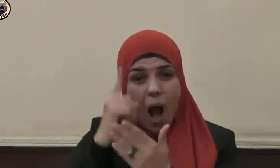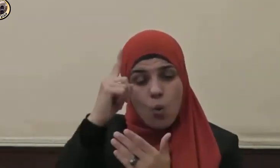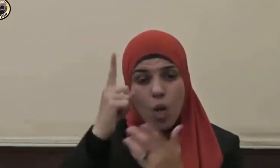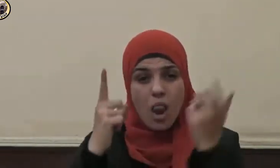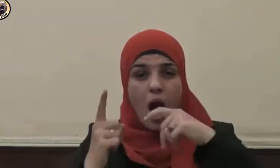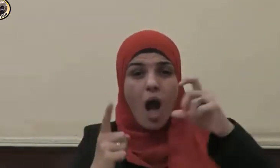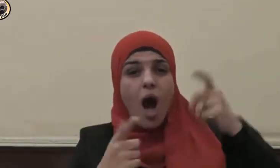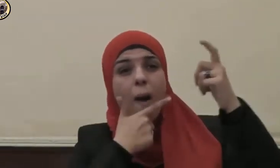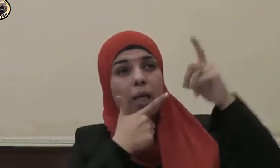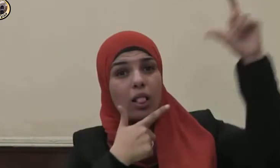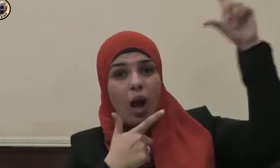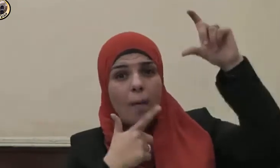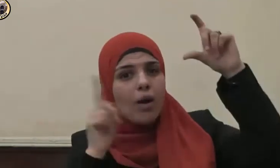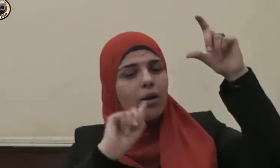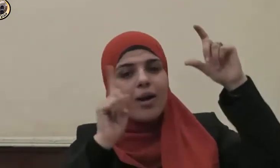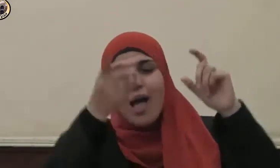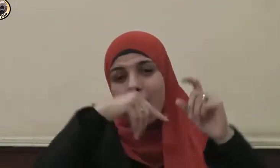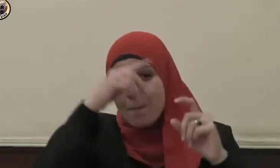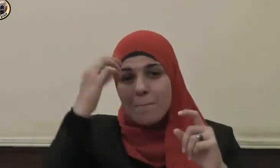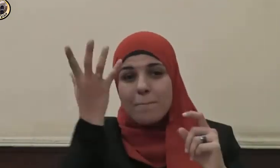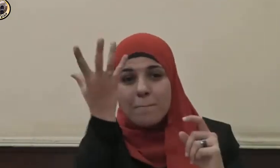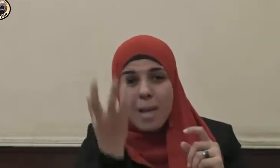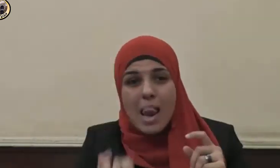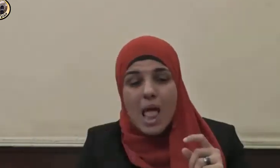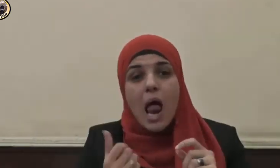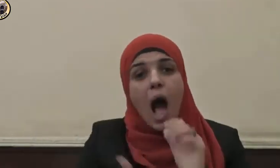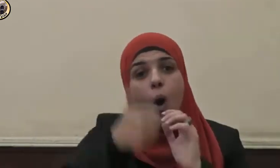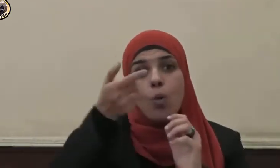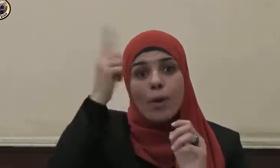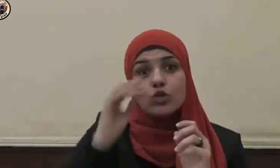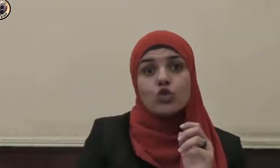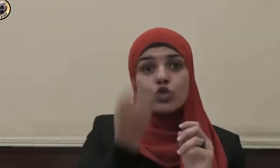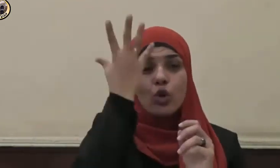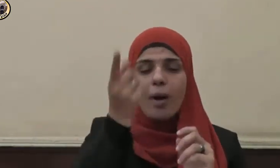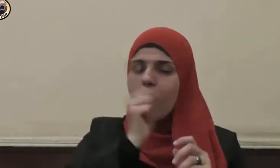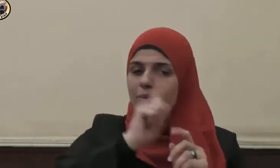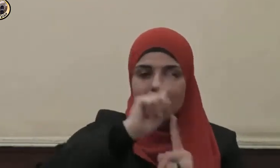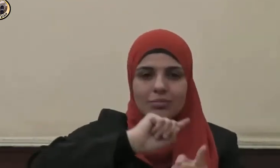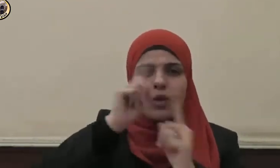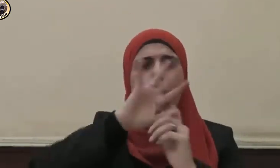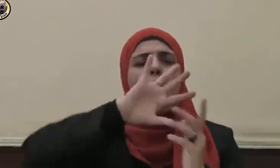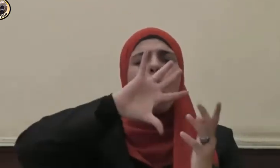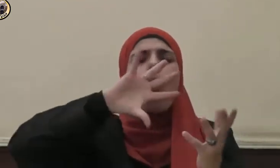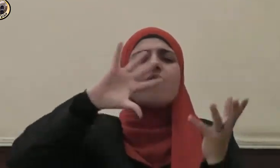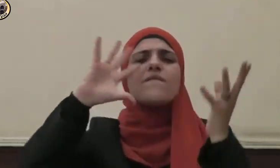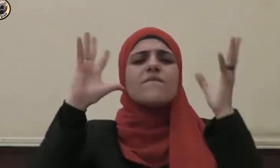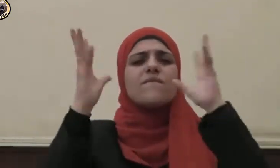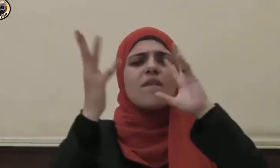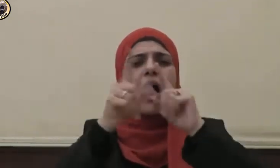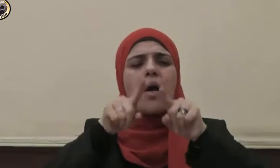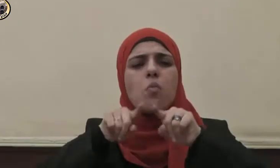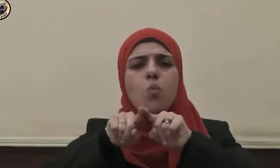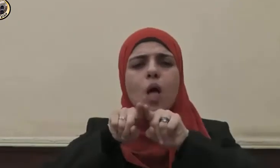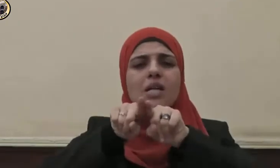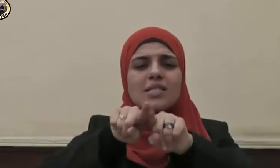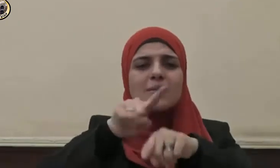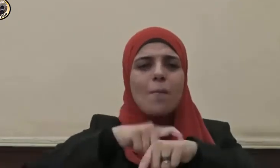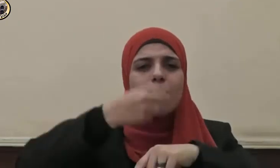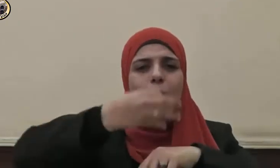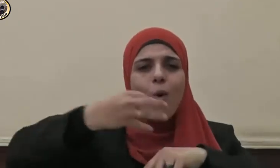ولا الليل سابق النهار وكل في فلك يسبحون وقال